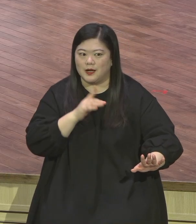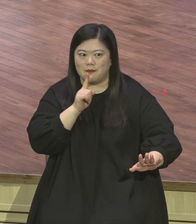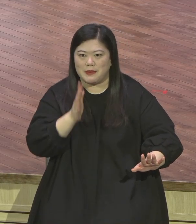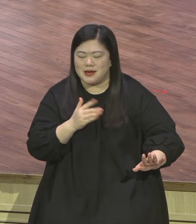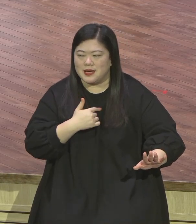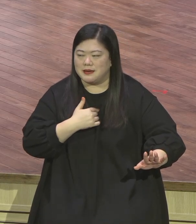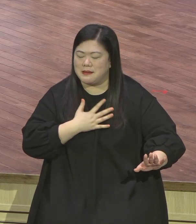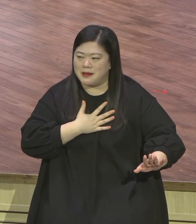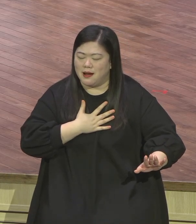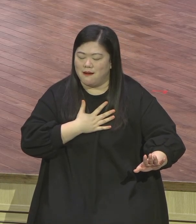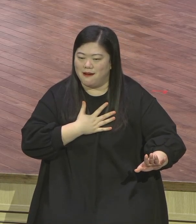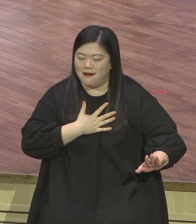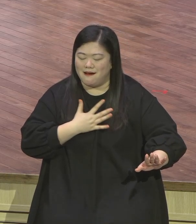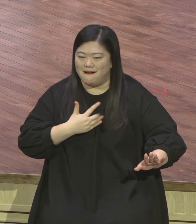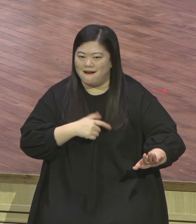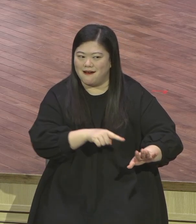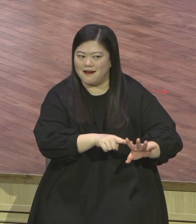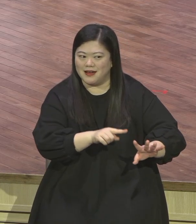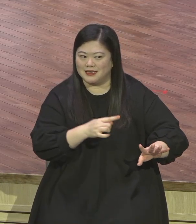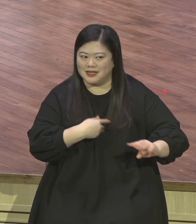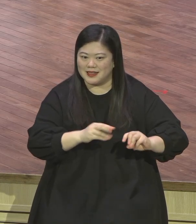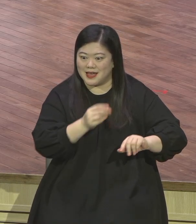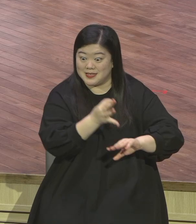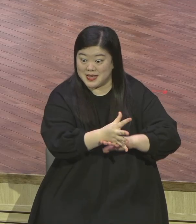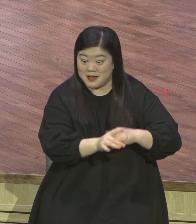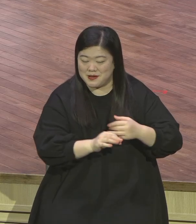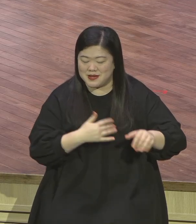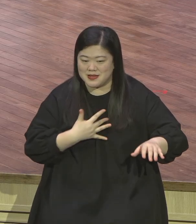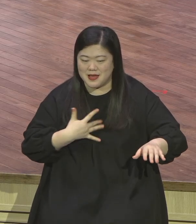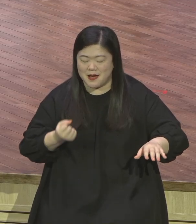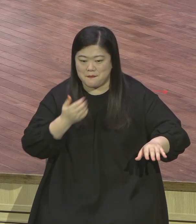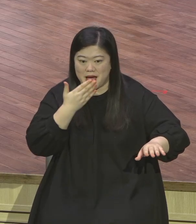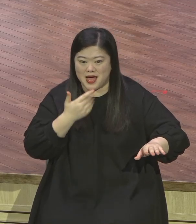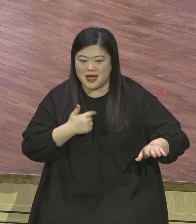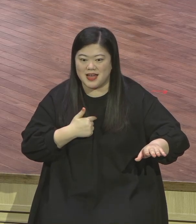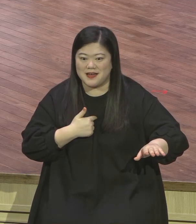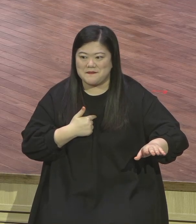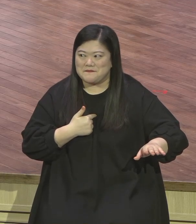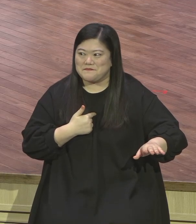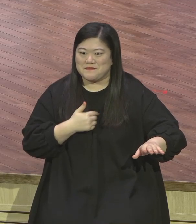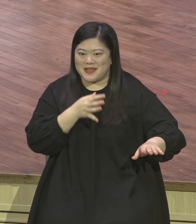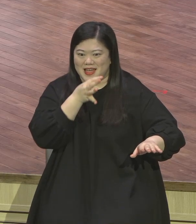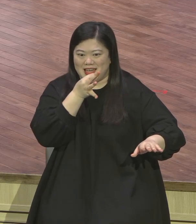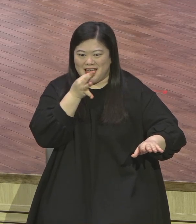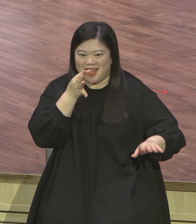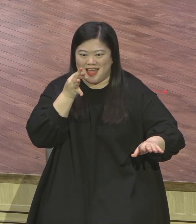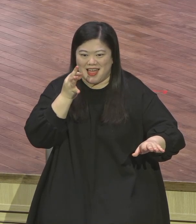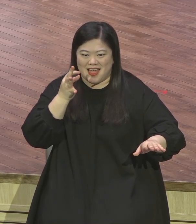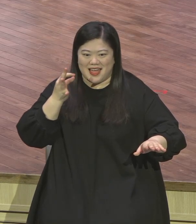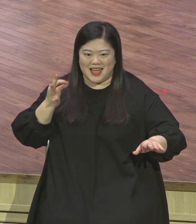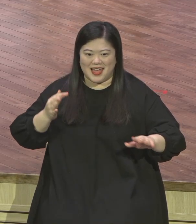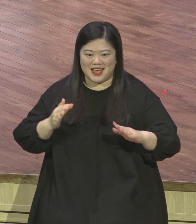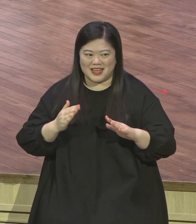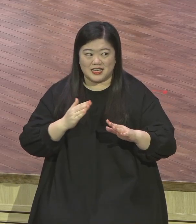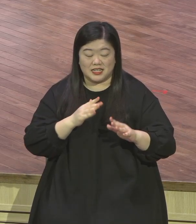부를 게 아무것도 없어요. 너무 발걸음이 가볍고 신나고 콧노래가 저절로